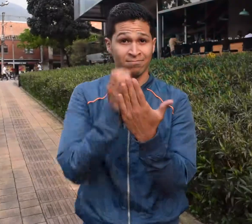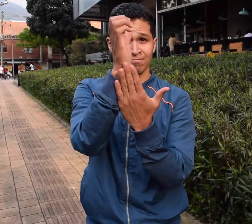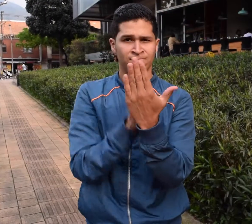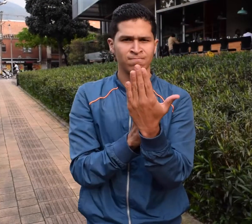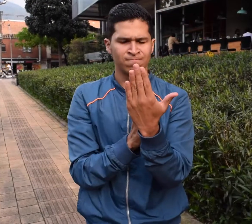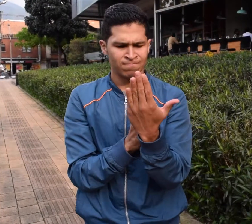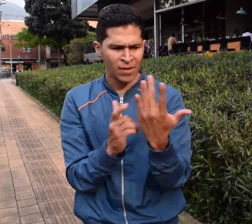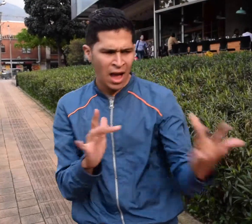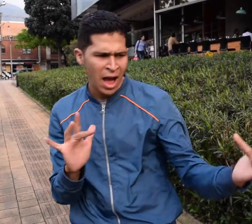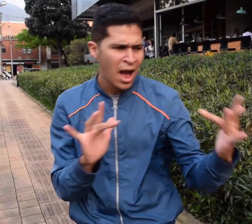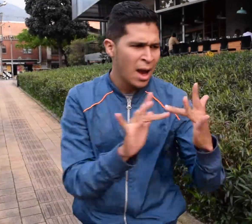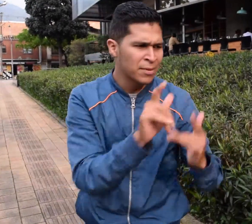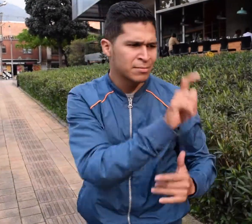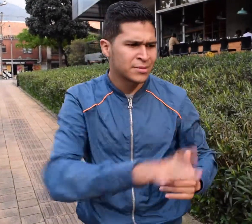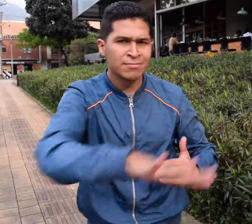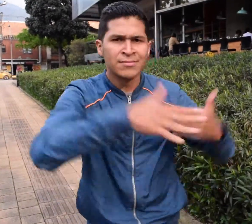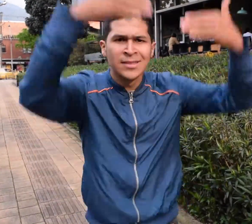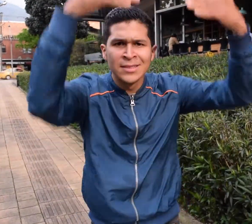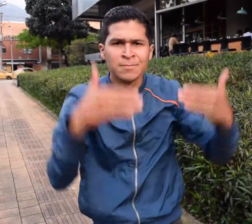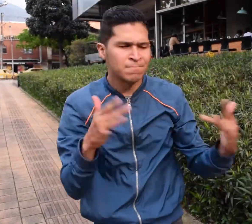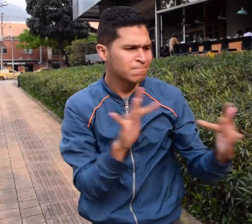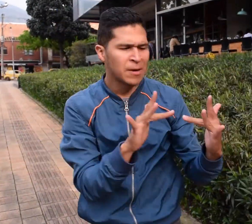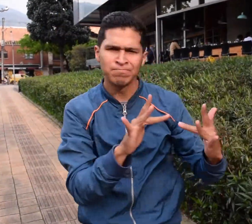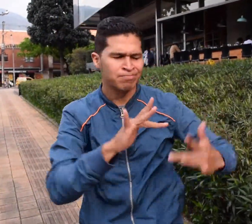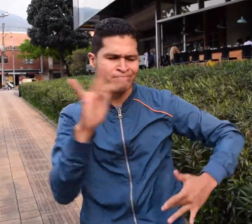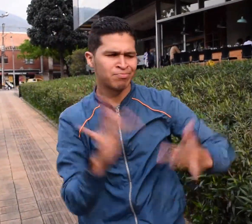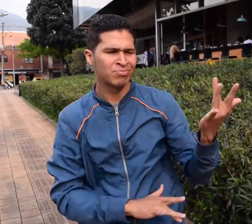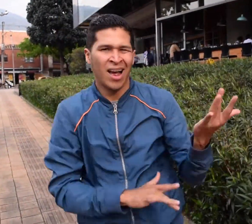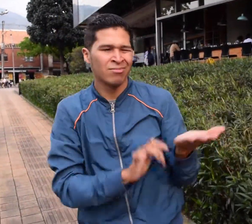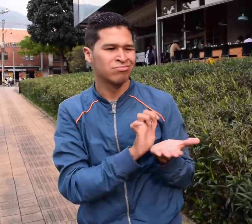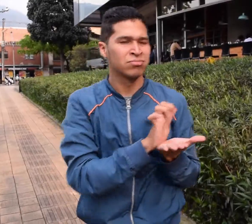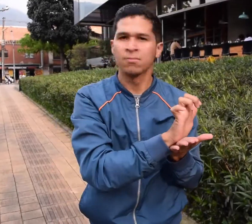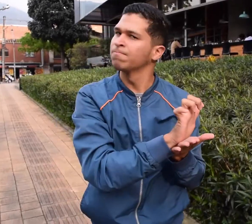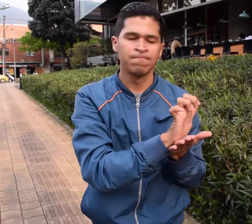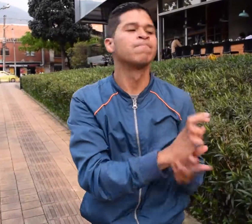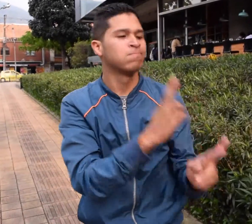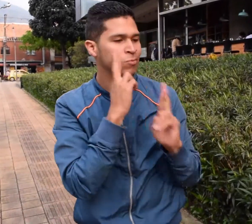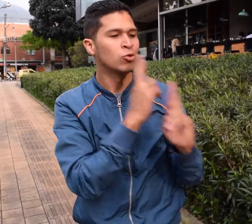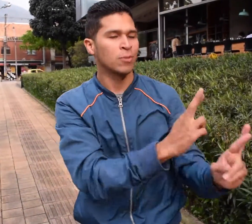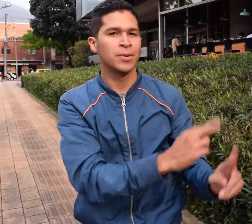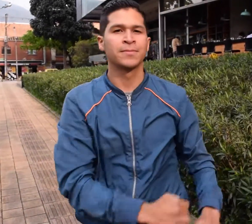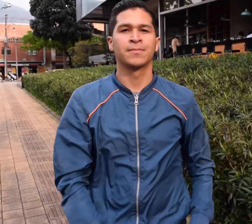La impertinencia de los discursos de la discapacidad en los currículos. De las exclusiones al reconocimiento.